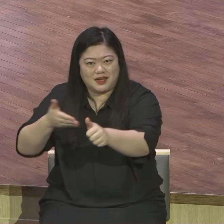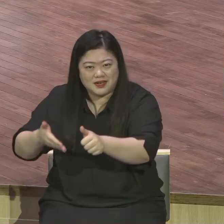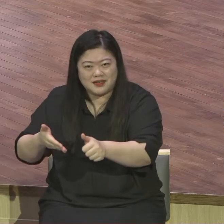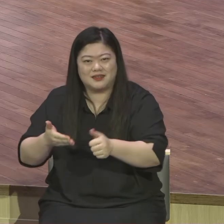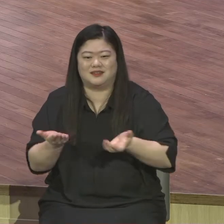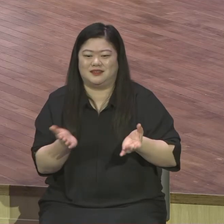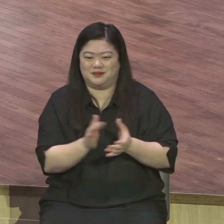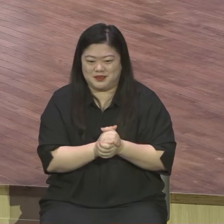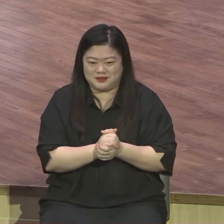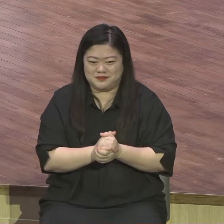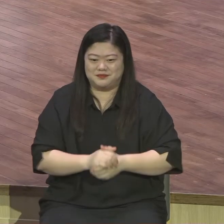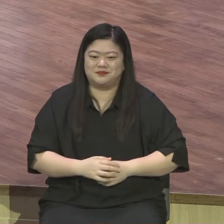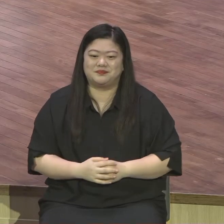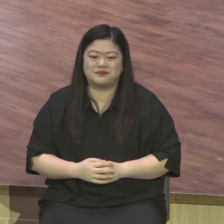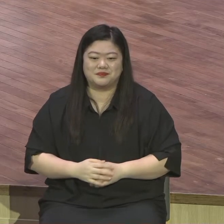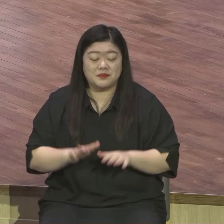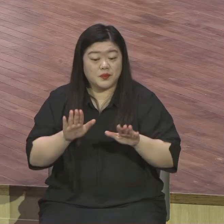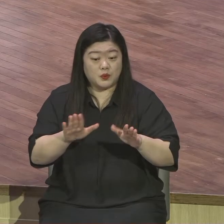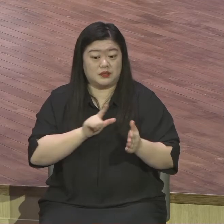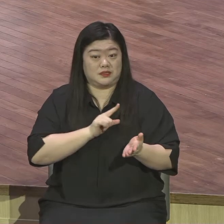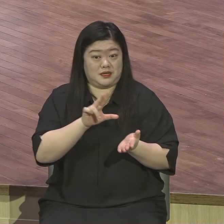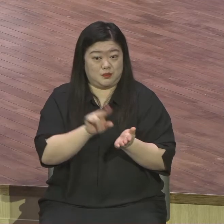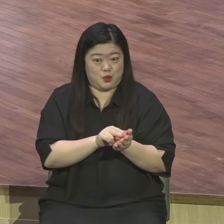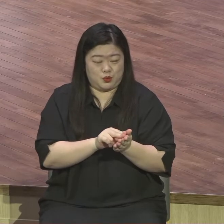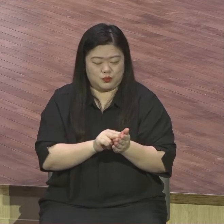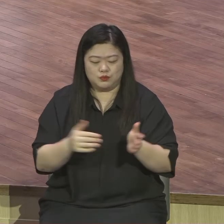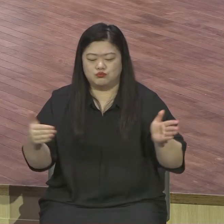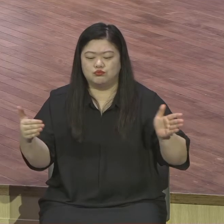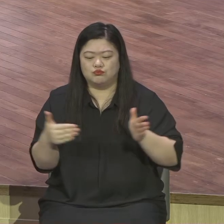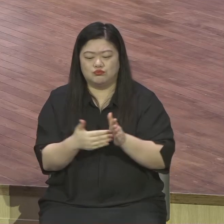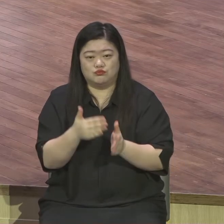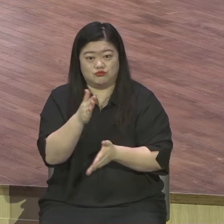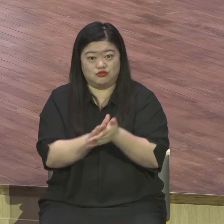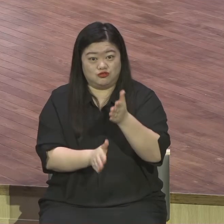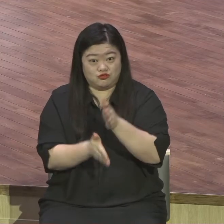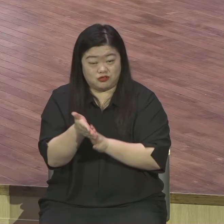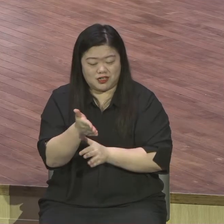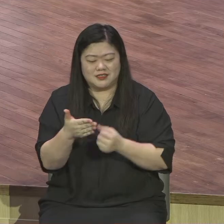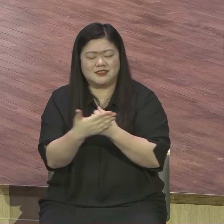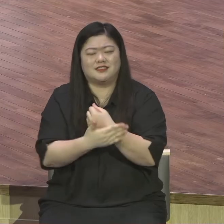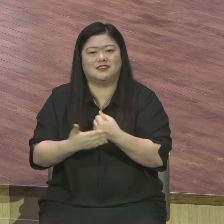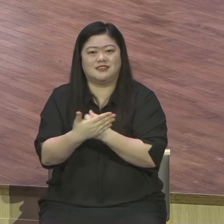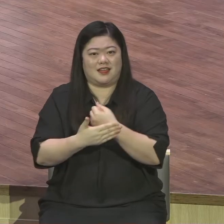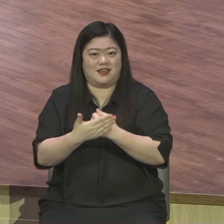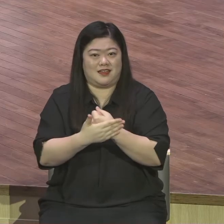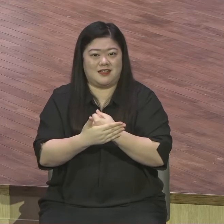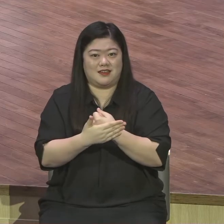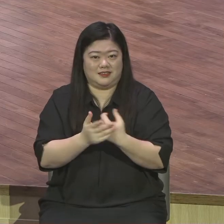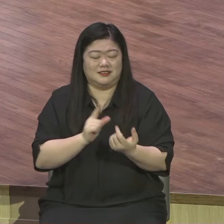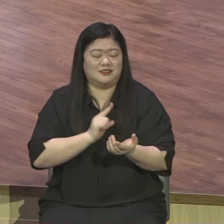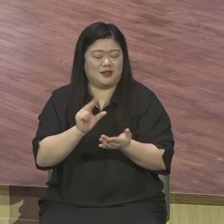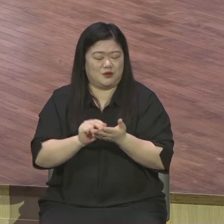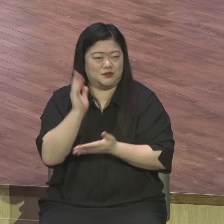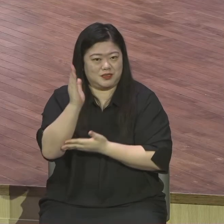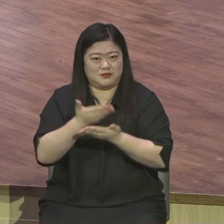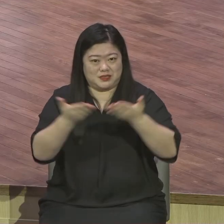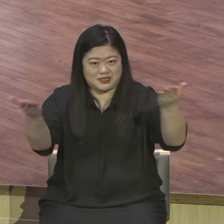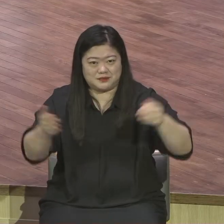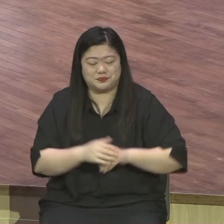이렇게 드릴 말씀 가지고 무한 은혜라는 제목으로 말씀을 드립니다. 넌세스 키즈지요.